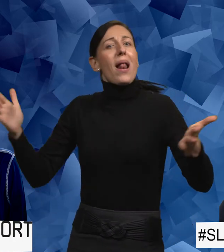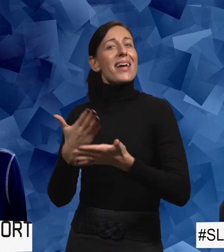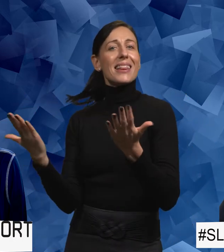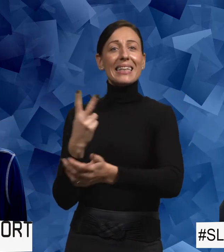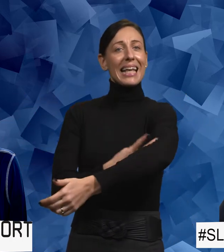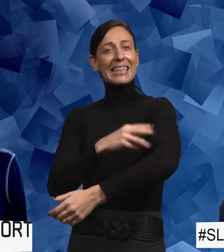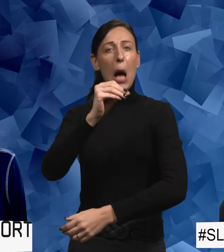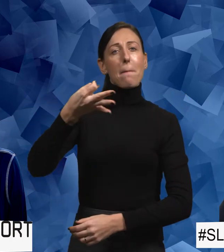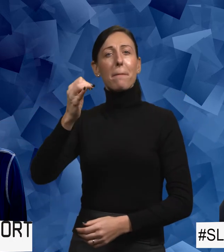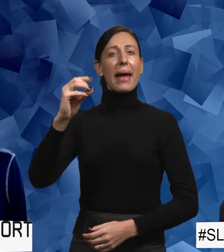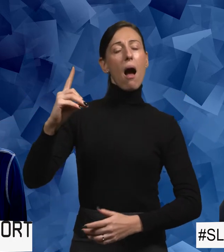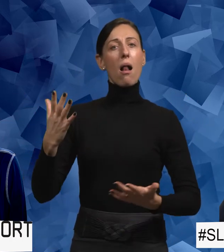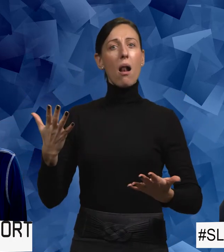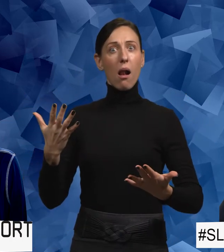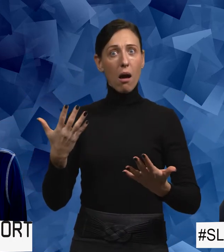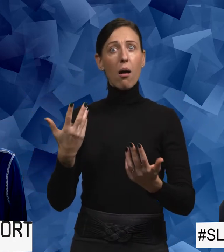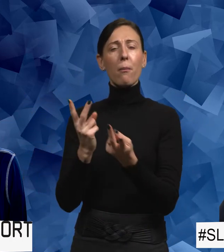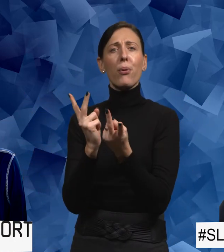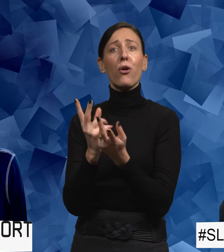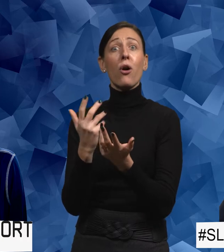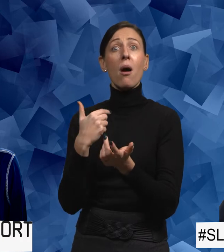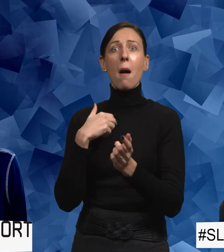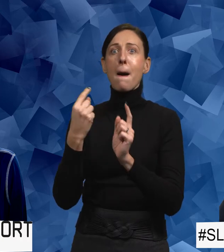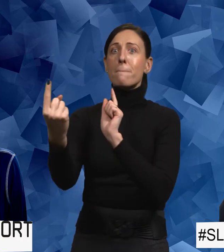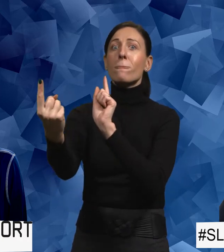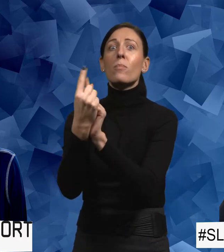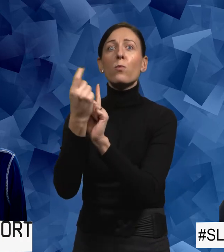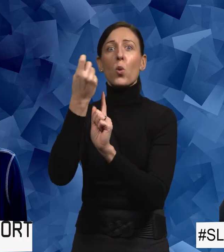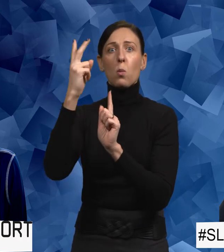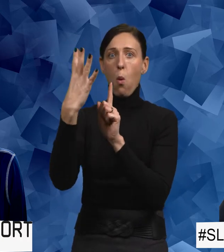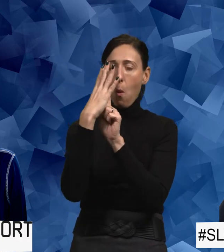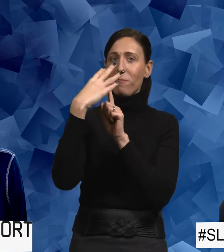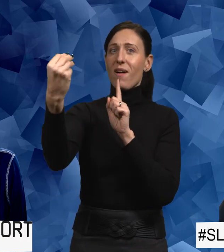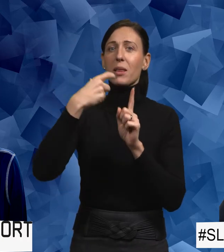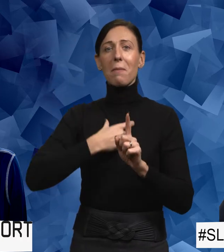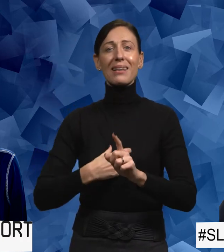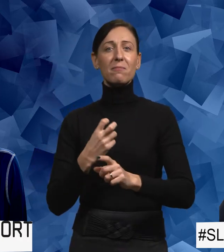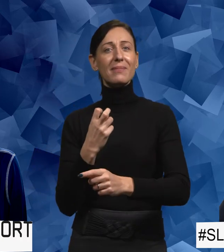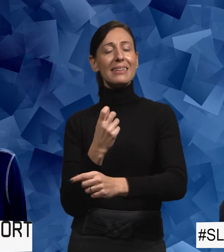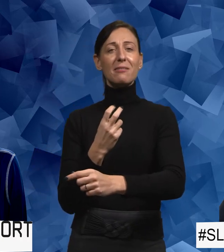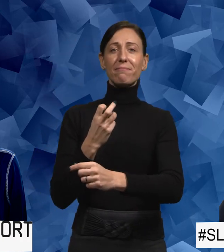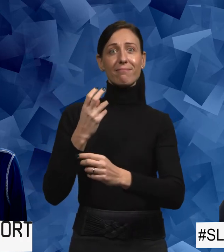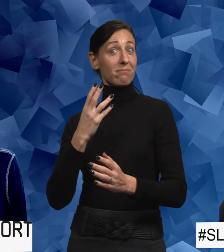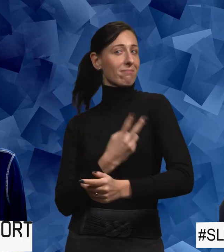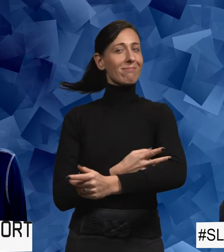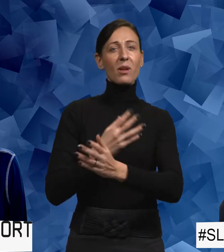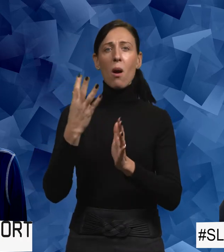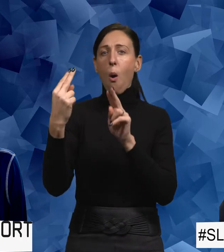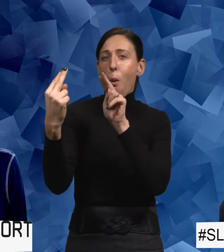utstråda lite sexepil, att möta någon som uppfattar en på ett sensuellt sätt, att få kontaktas på den